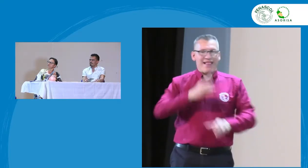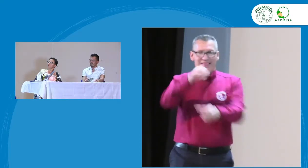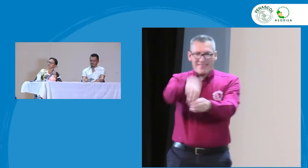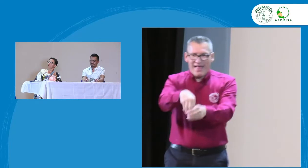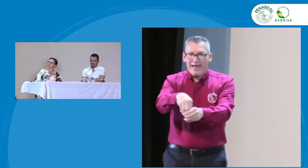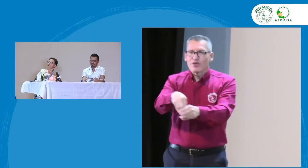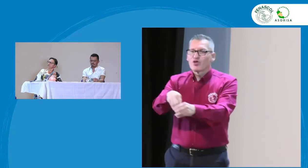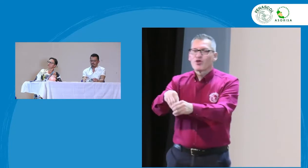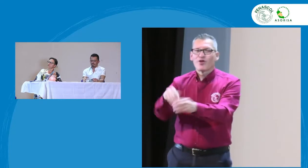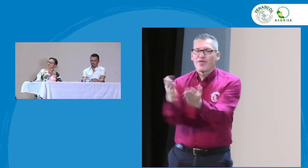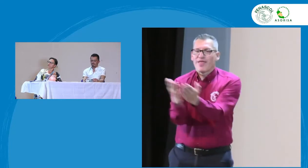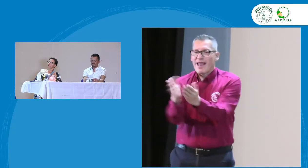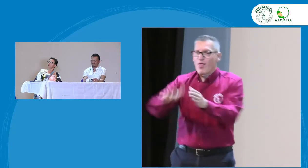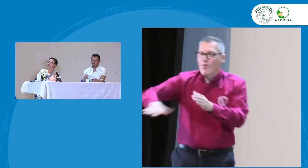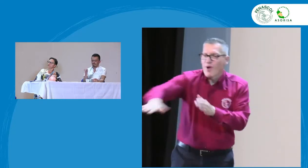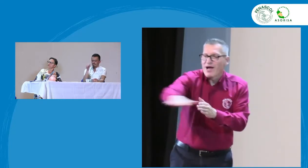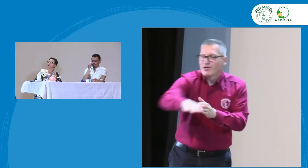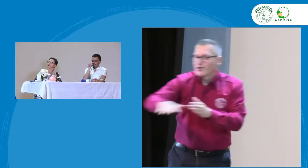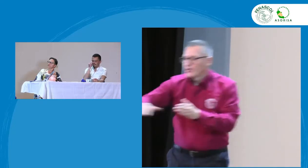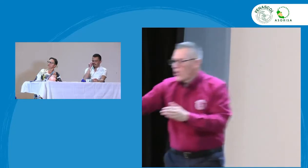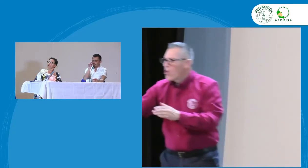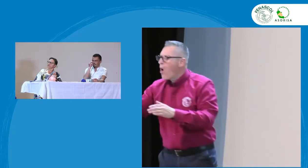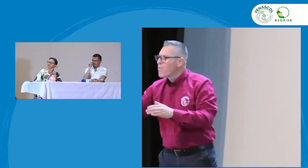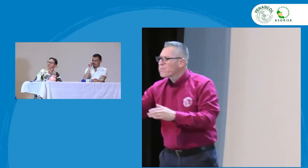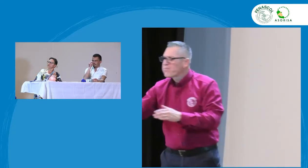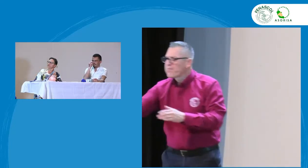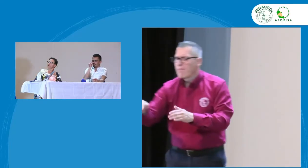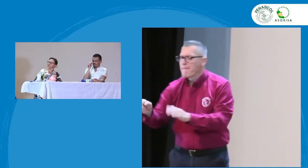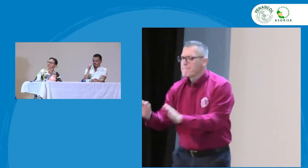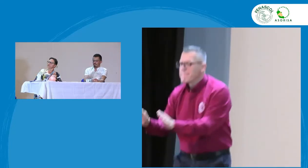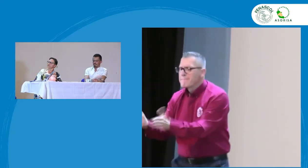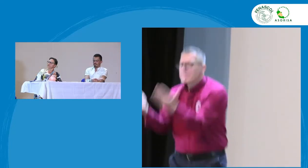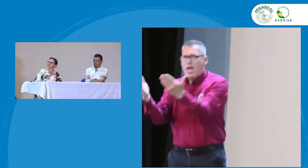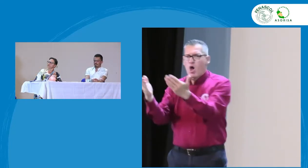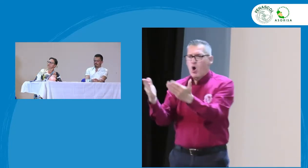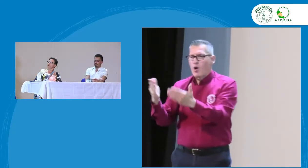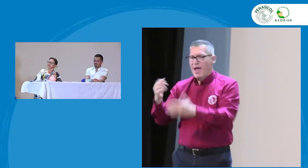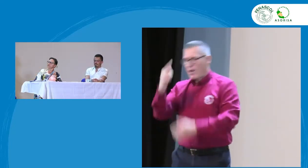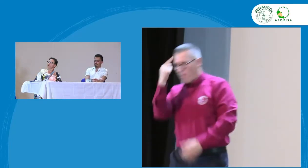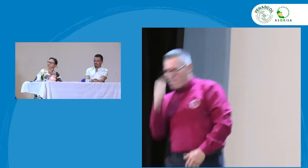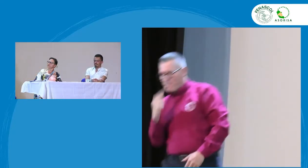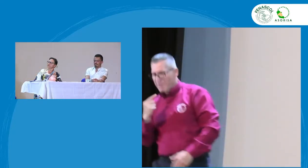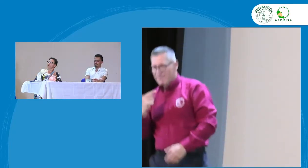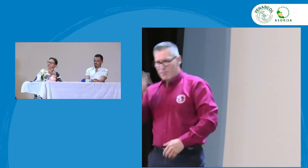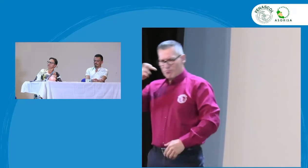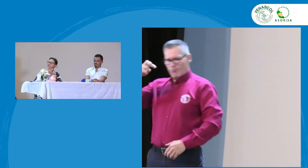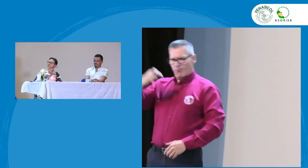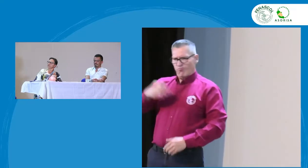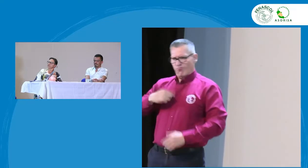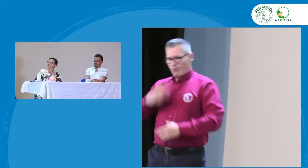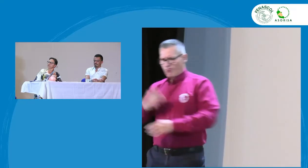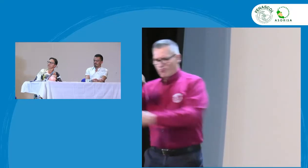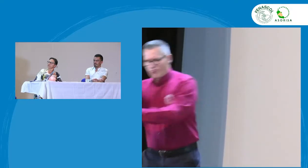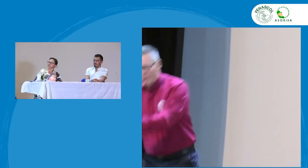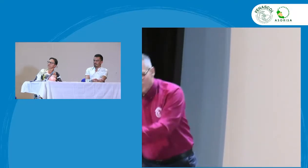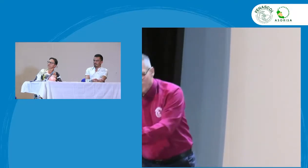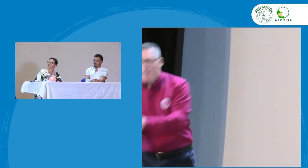pueden aportar ustedes y los profesionales que hacen parte, pues, de Aseus al mejoramiento